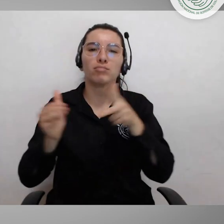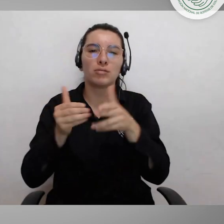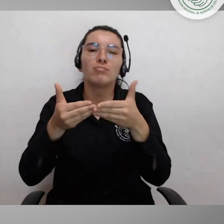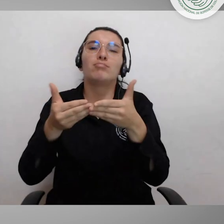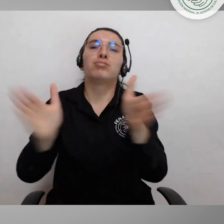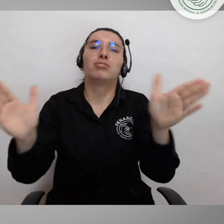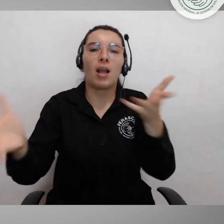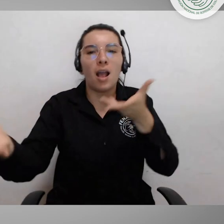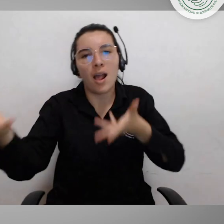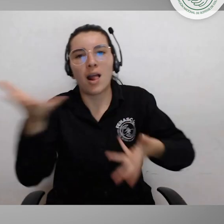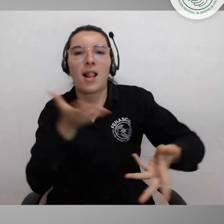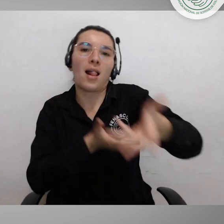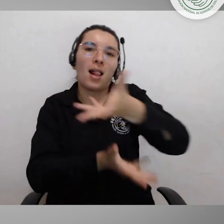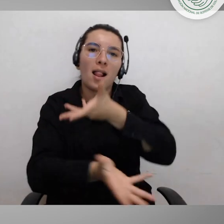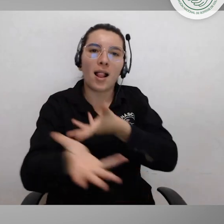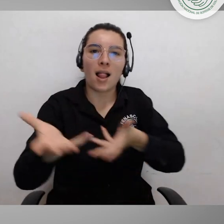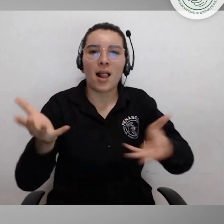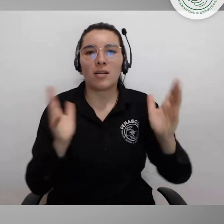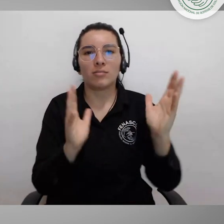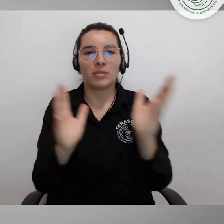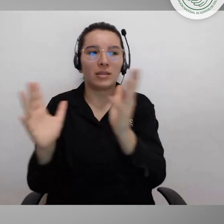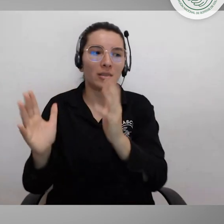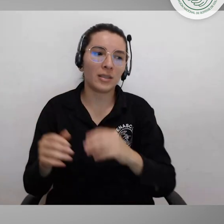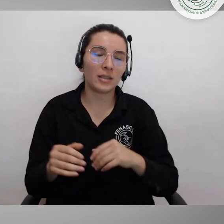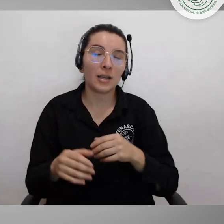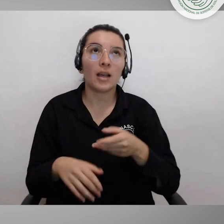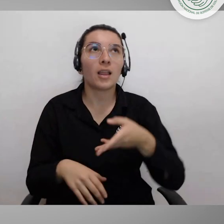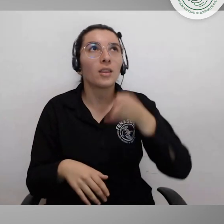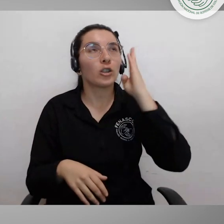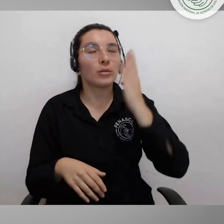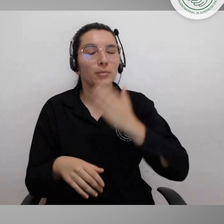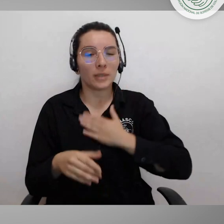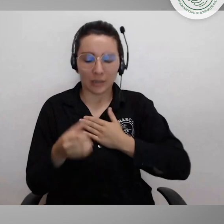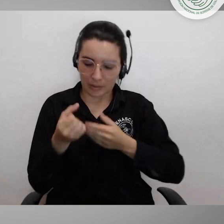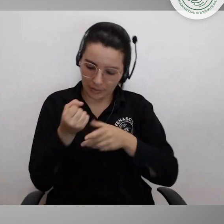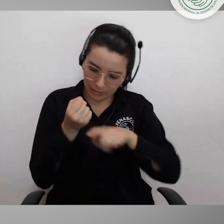Nacional de Discapacidad. Hacemos la apertura.